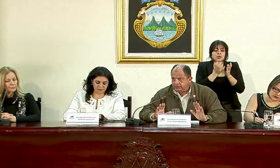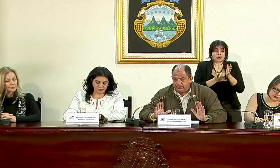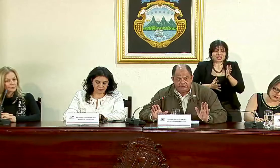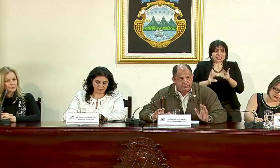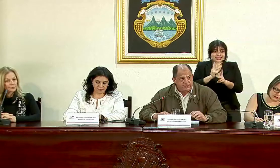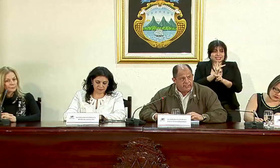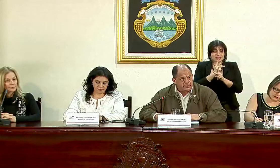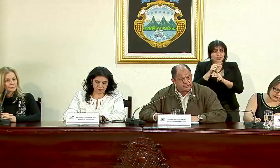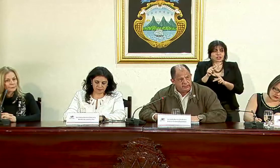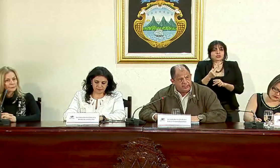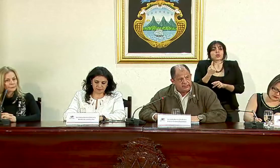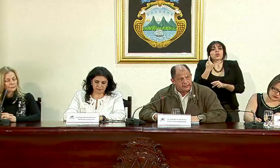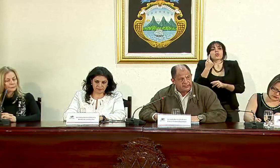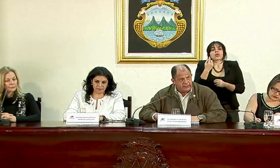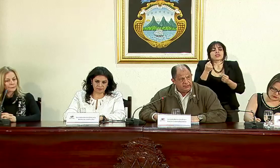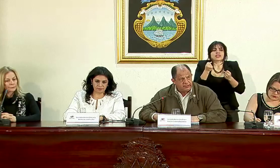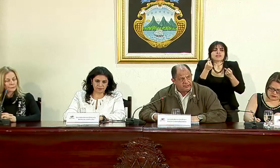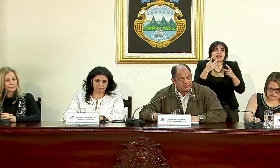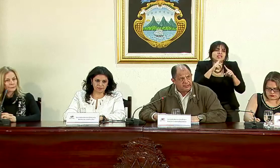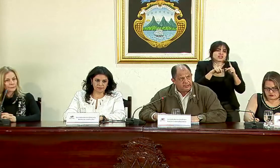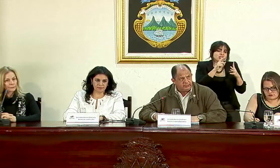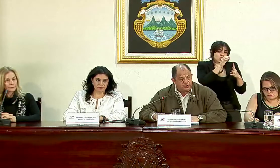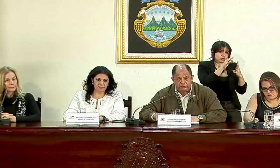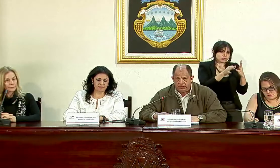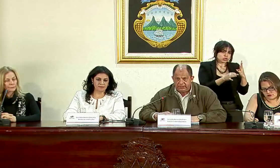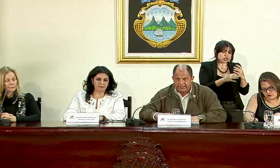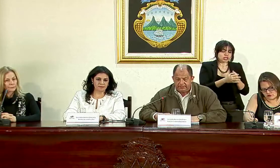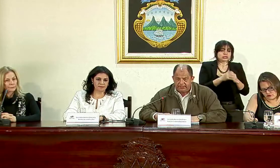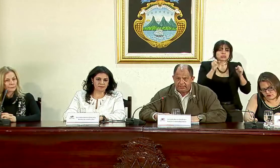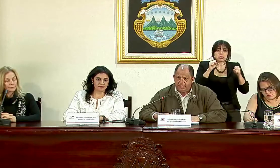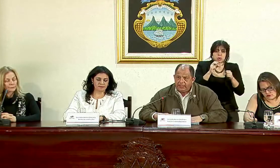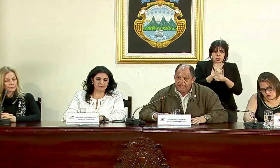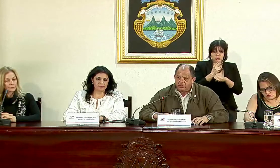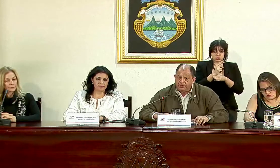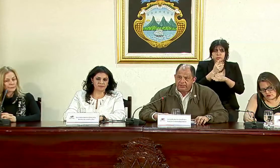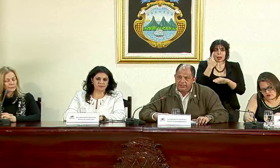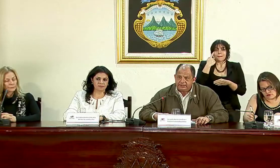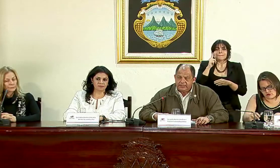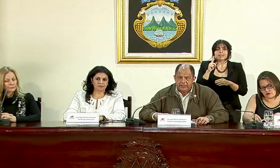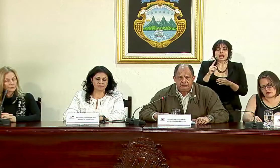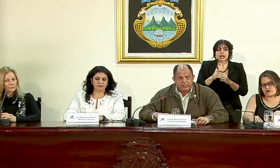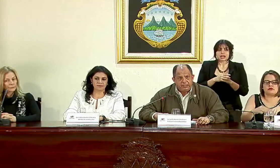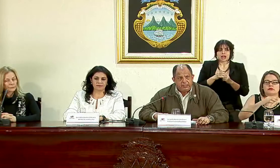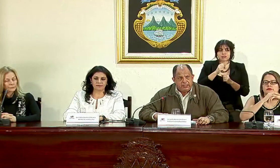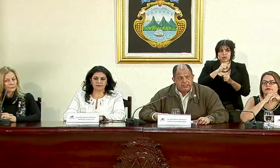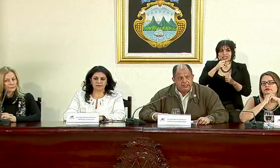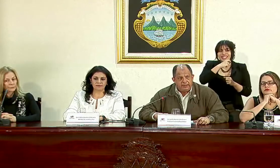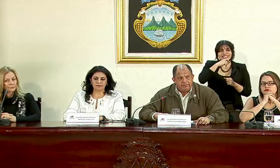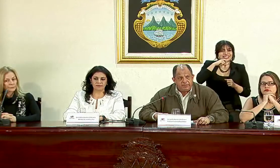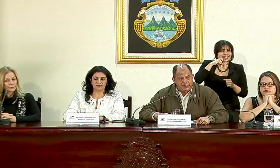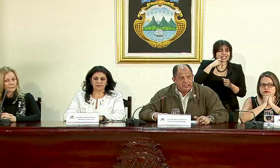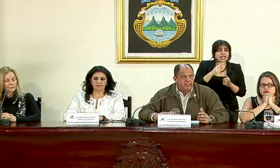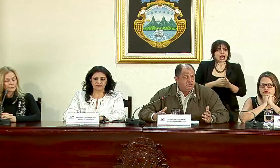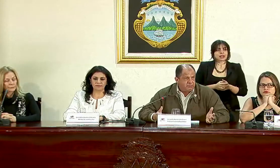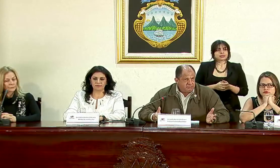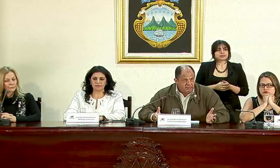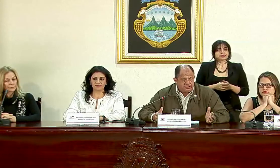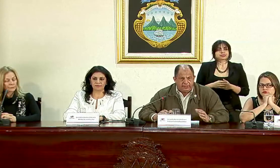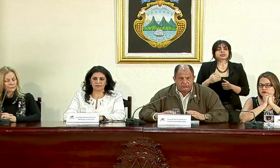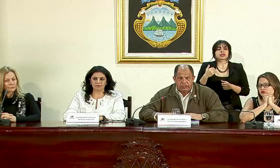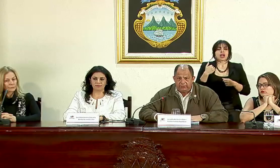varias alternativas que se pueden utilizar para el combate a la sequía tiene